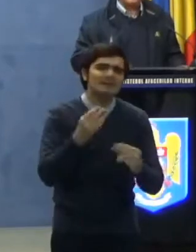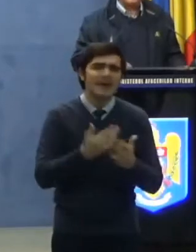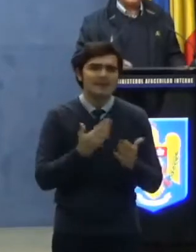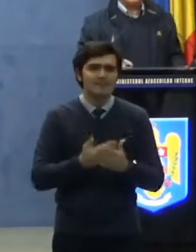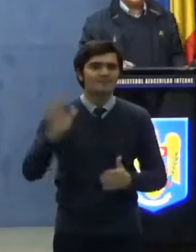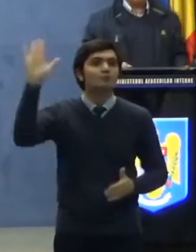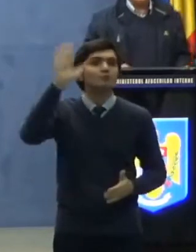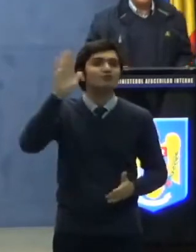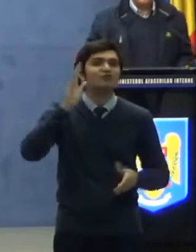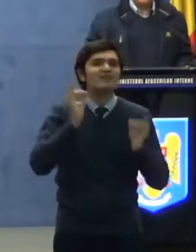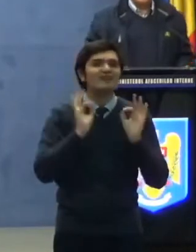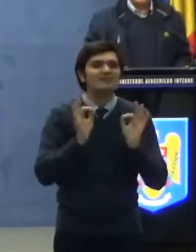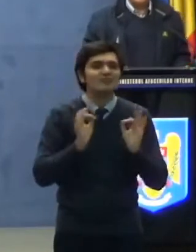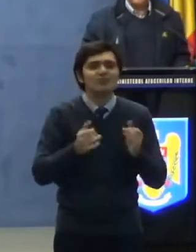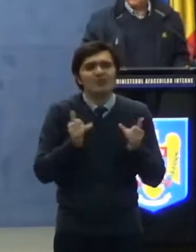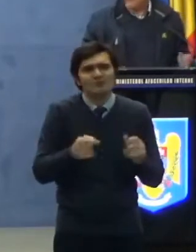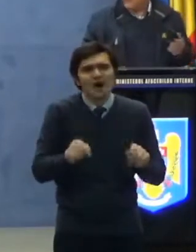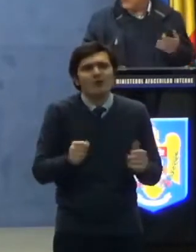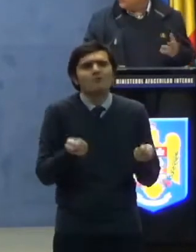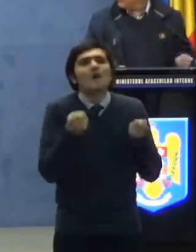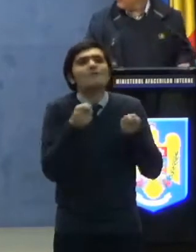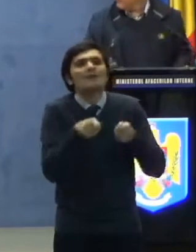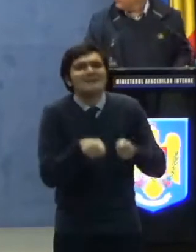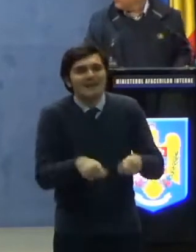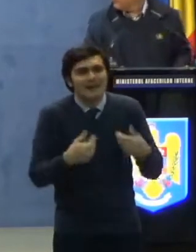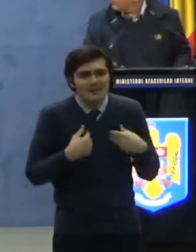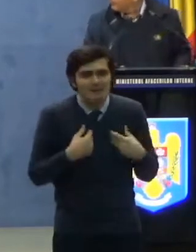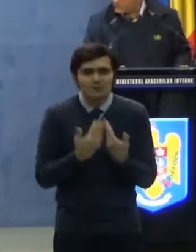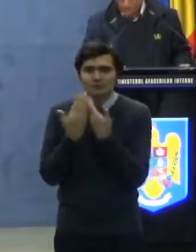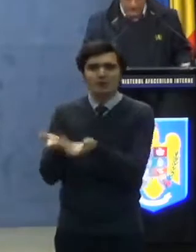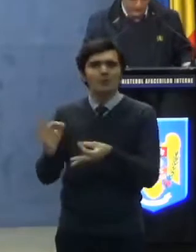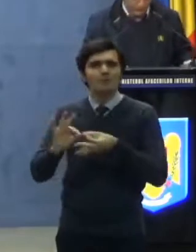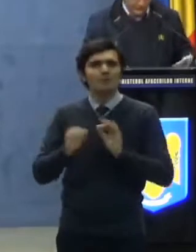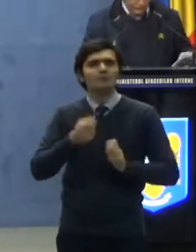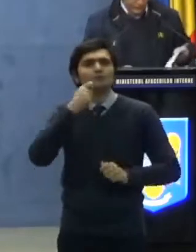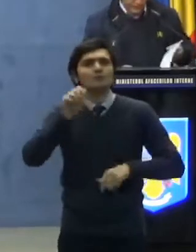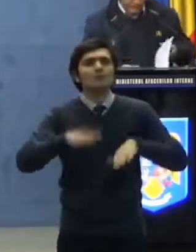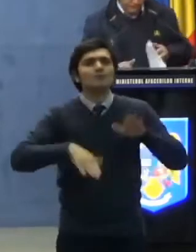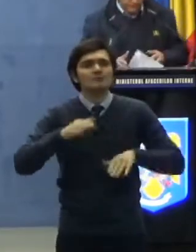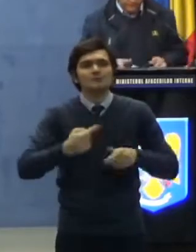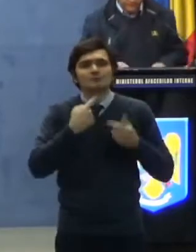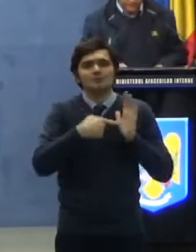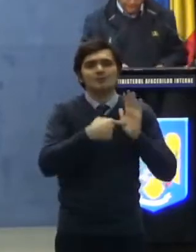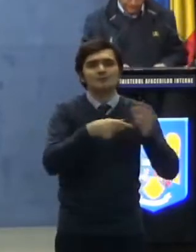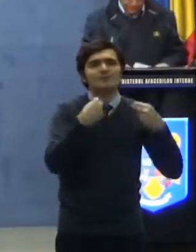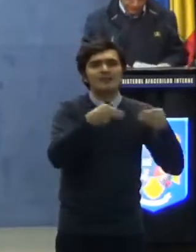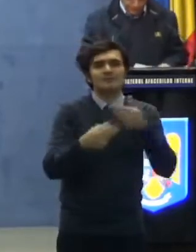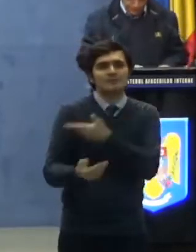aici am să închei și să ia cuvântul domnului ministru mai departe. Mulțumesc!